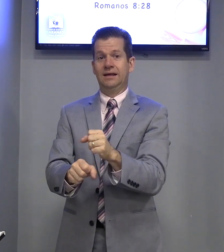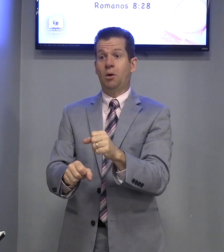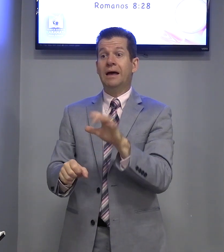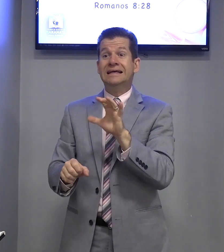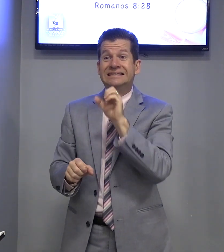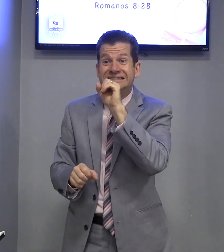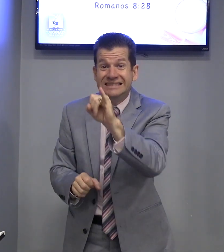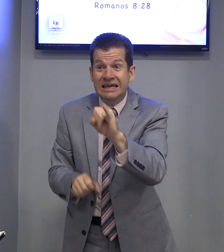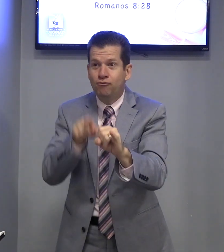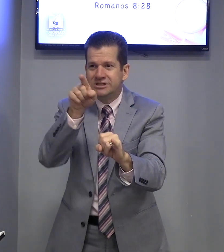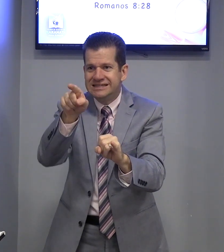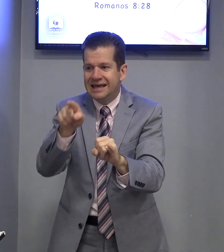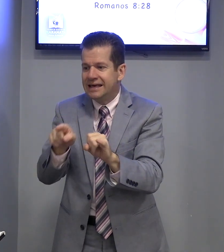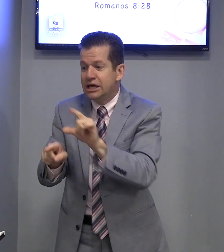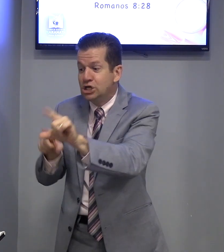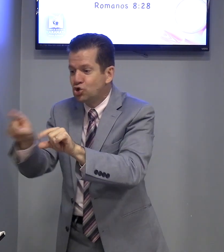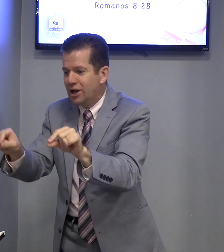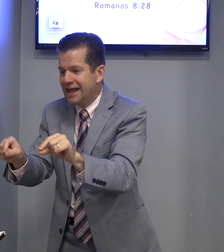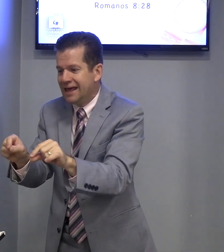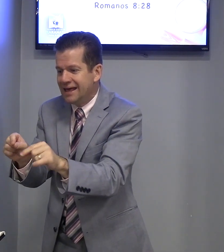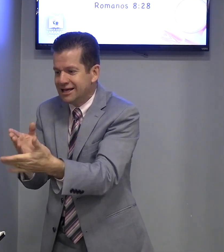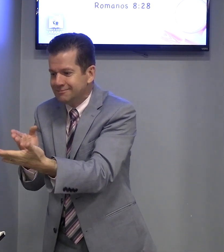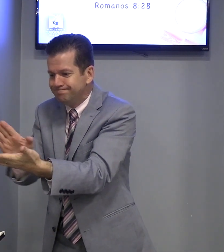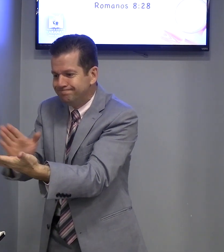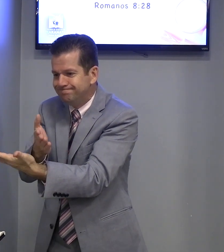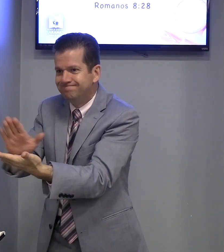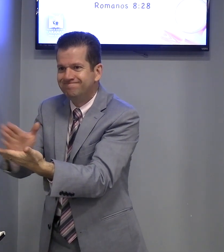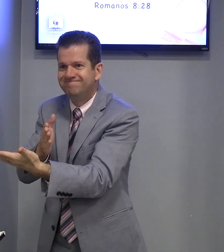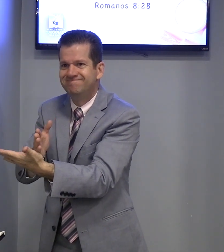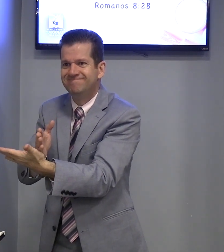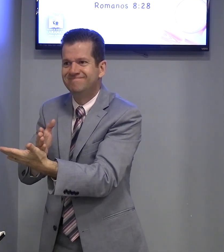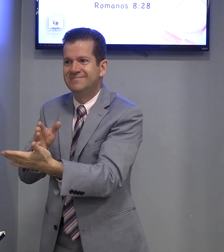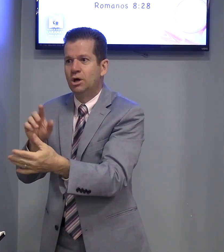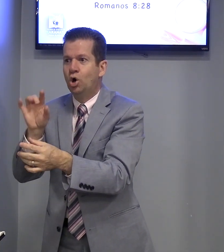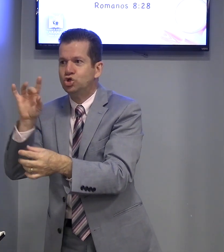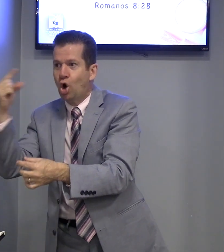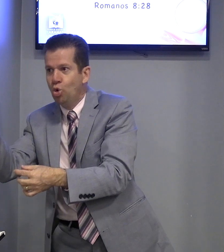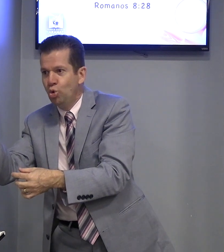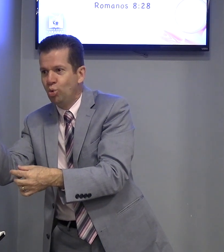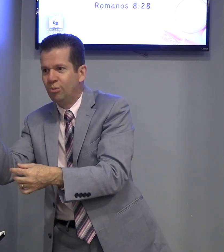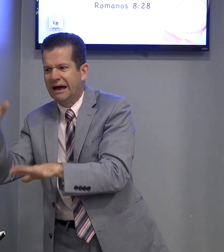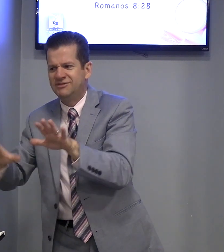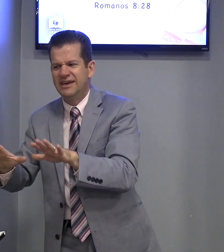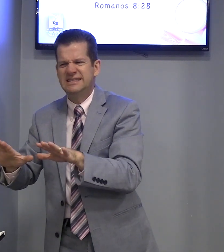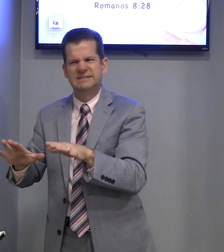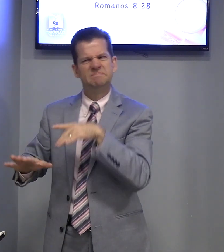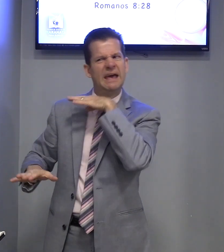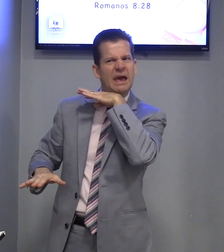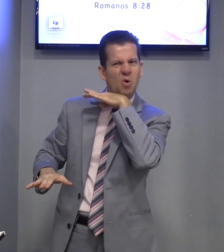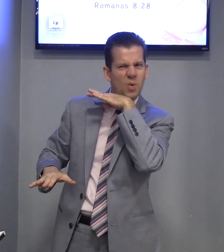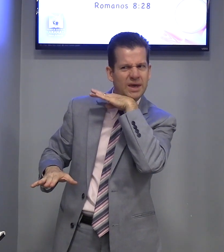Se você escolher só um, às vezes é ruim.